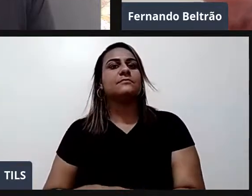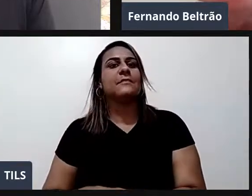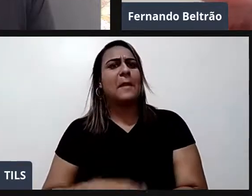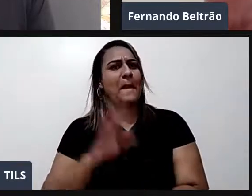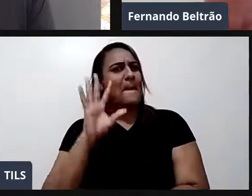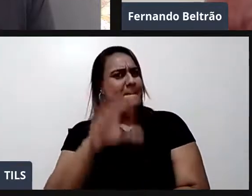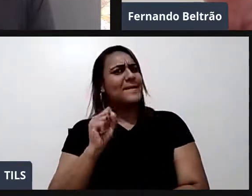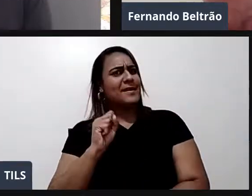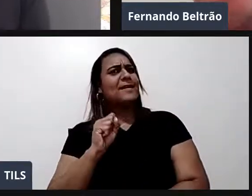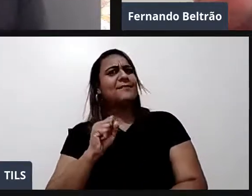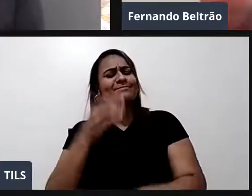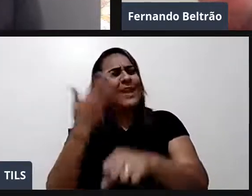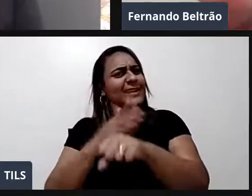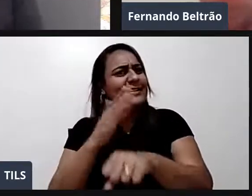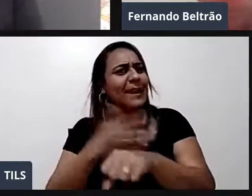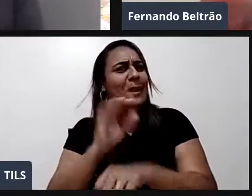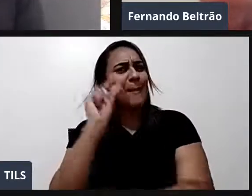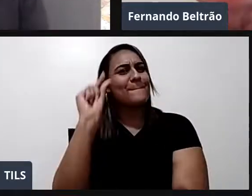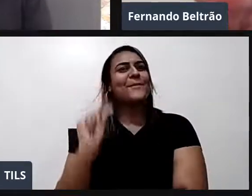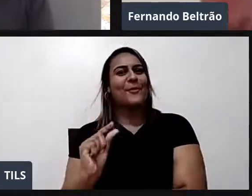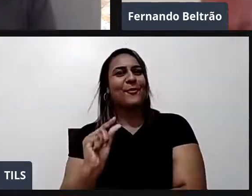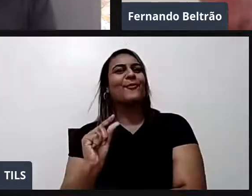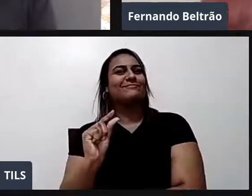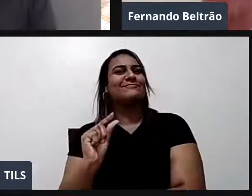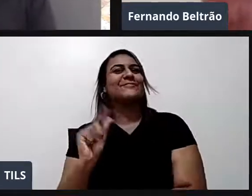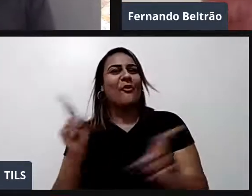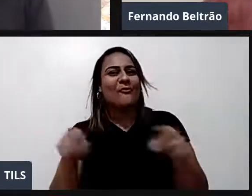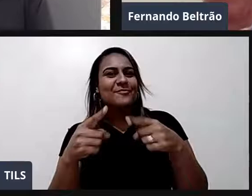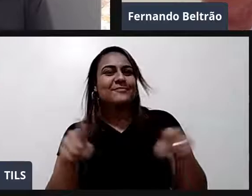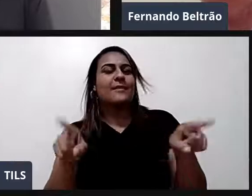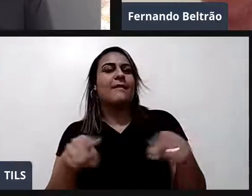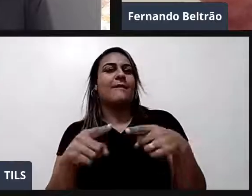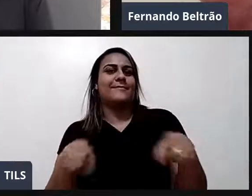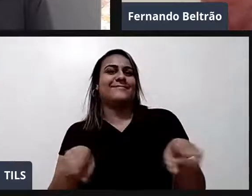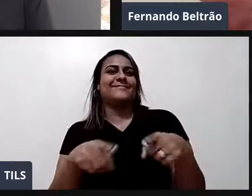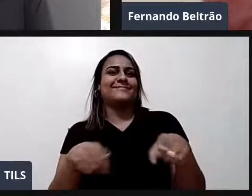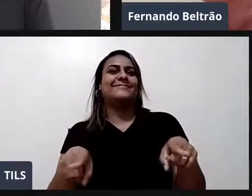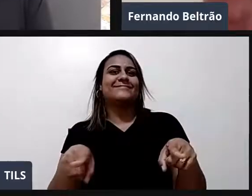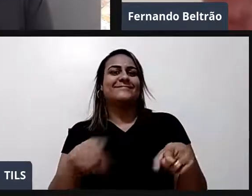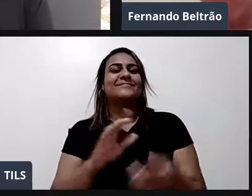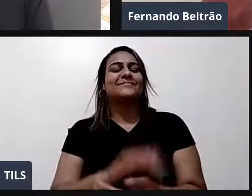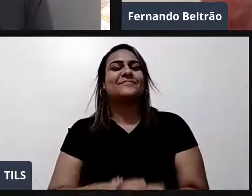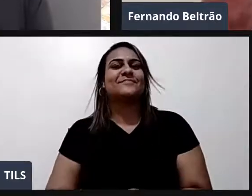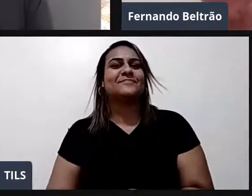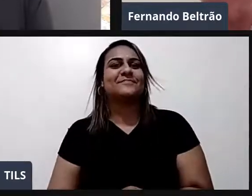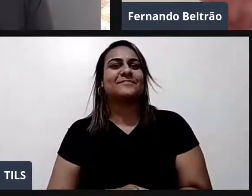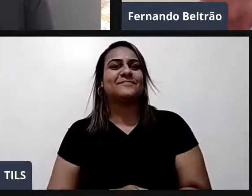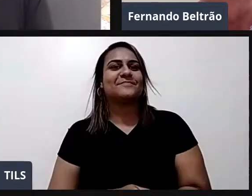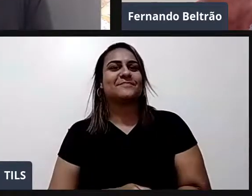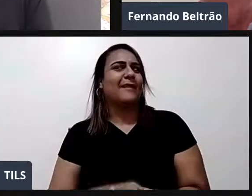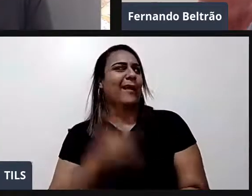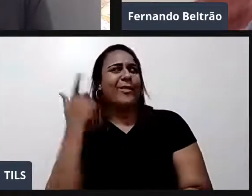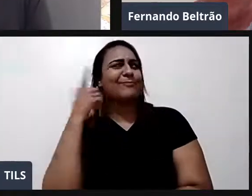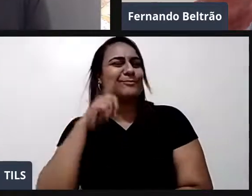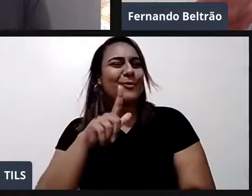nem um mi. Aquele mi fechado. Nem ele saía. Não saía mais nada. Não saía mais nada. Mas enfim. A gente